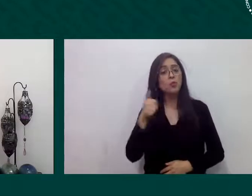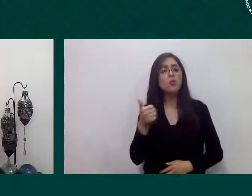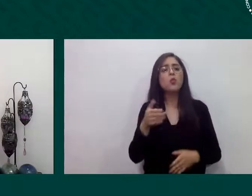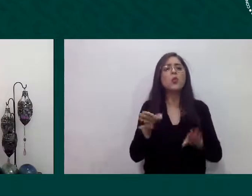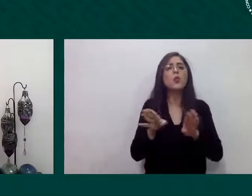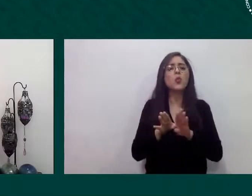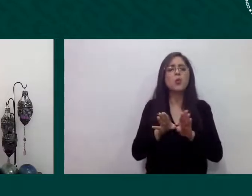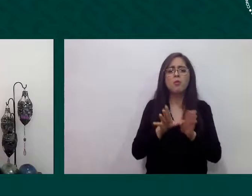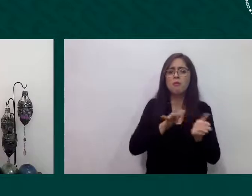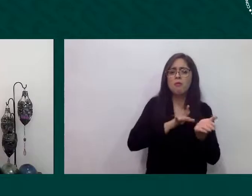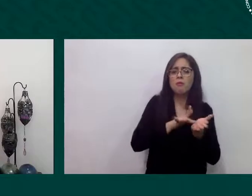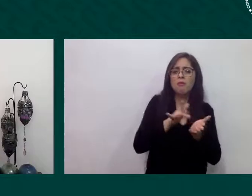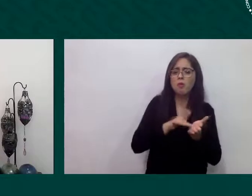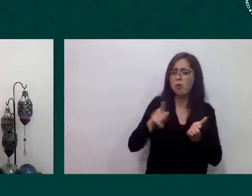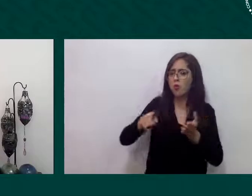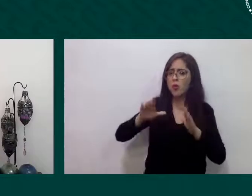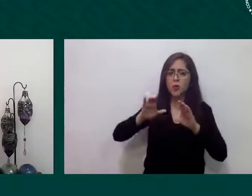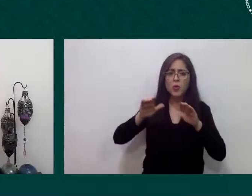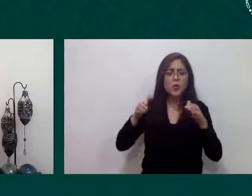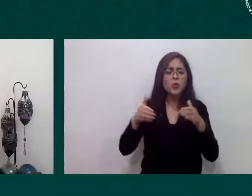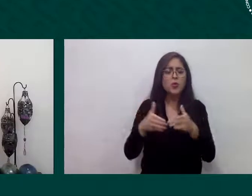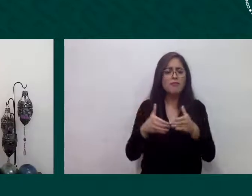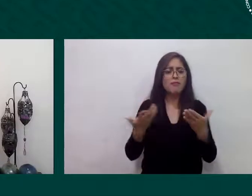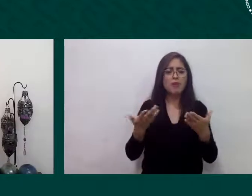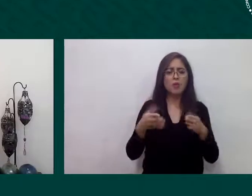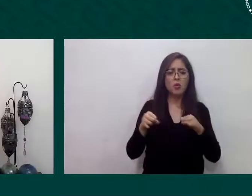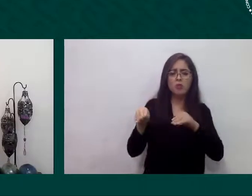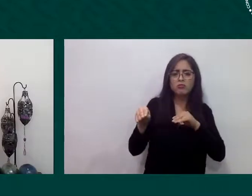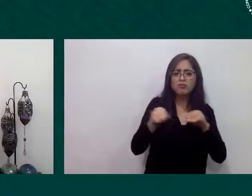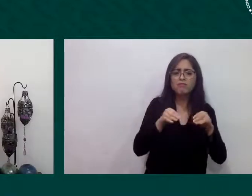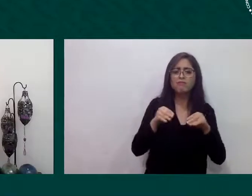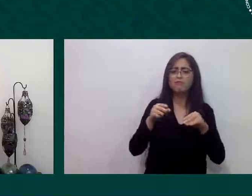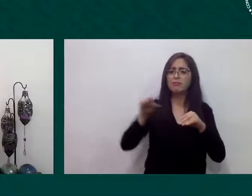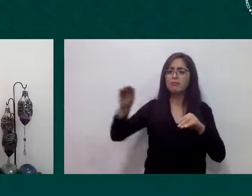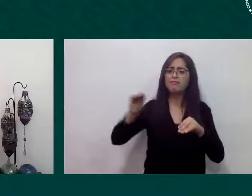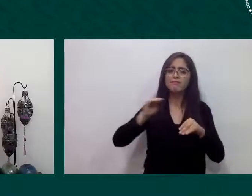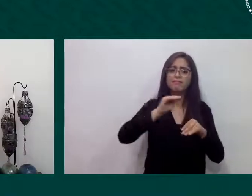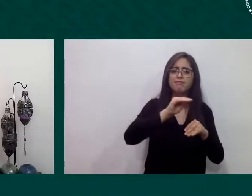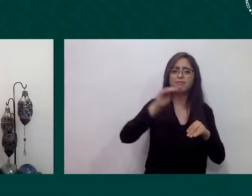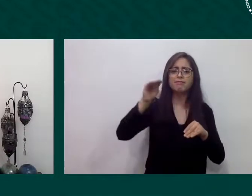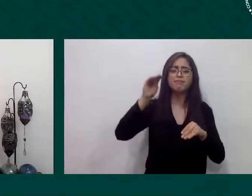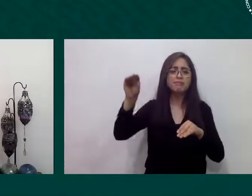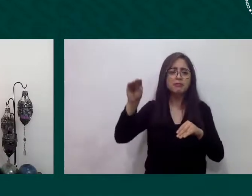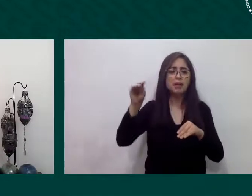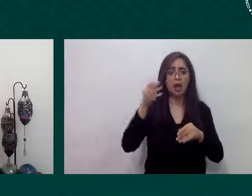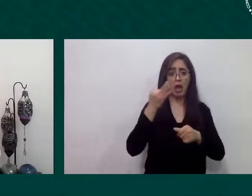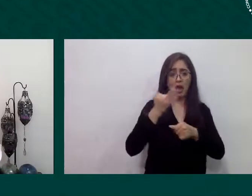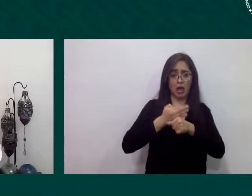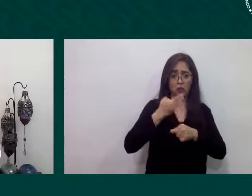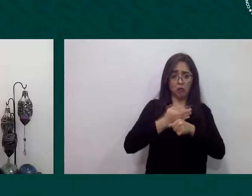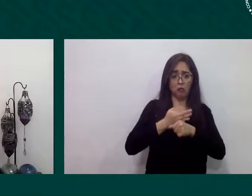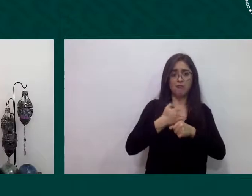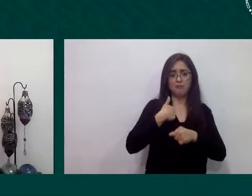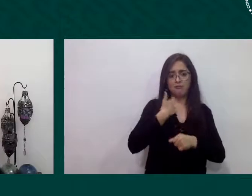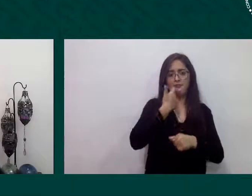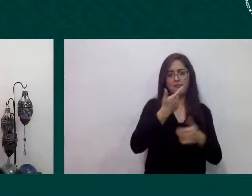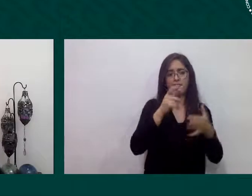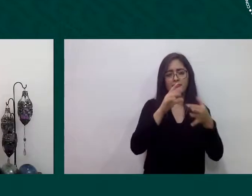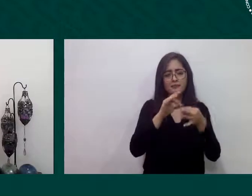movilidad justo podemos citar y mencionar que personas solicitantes de asilo personas